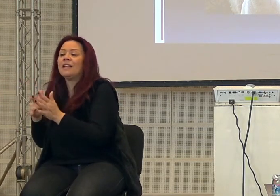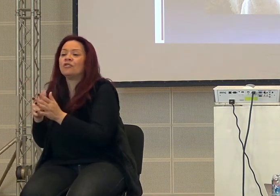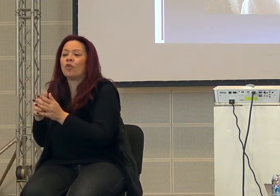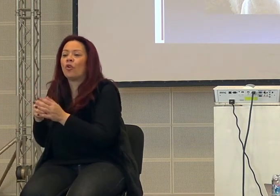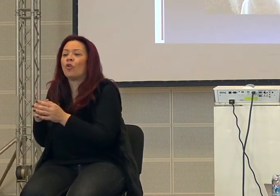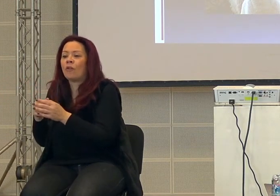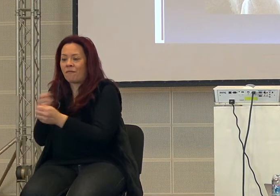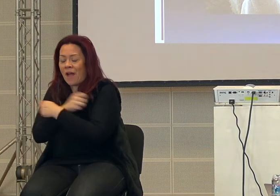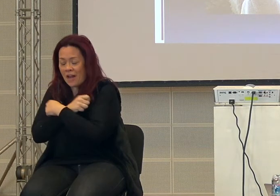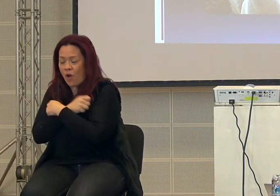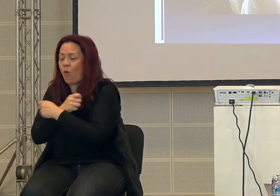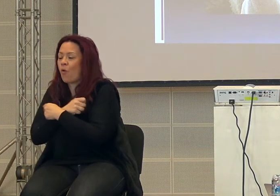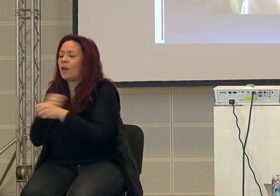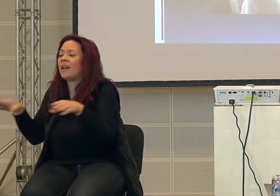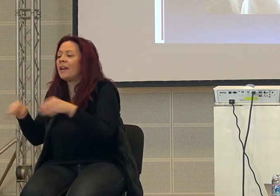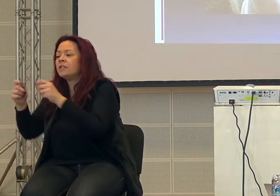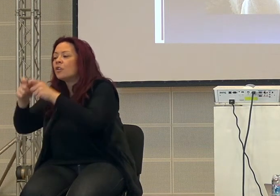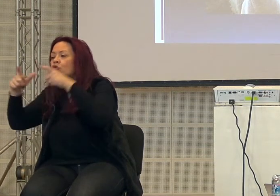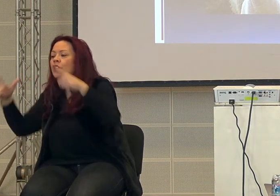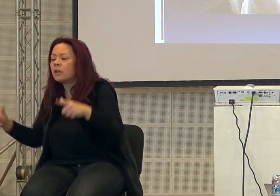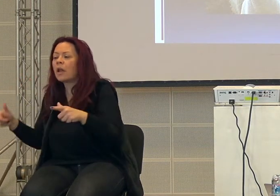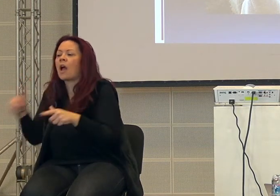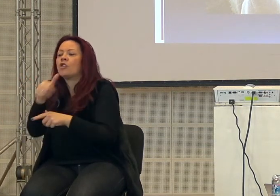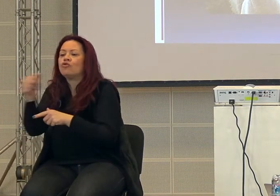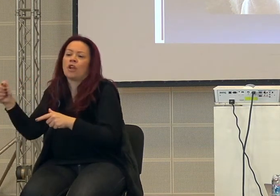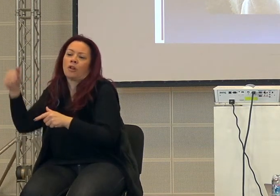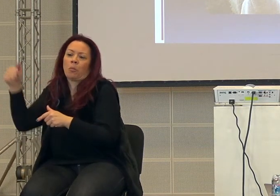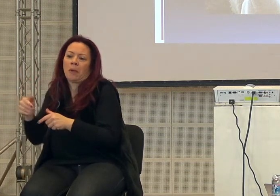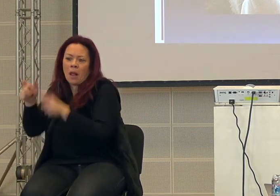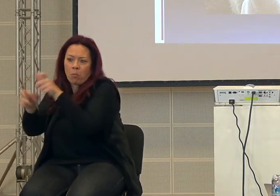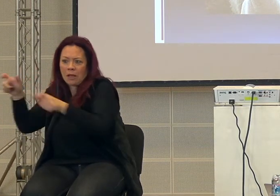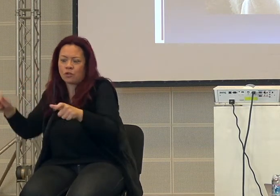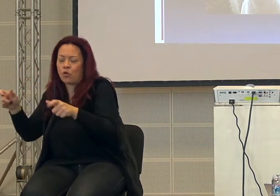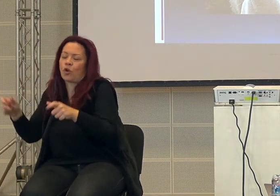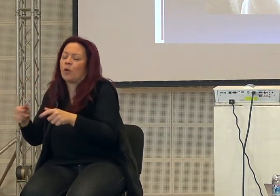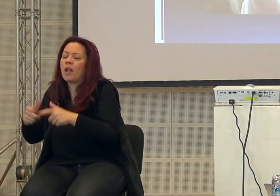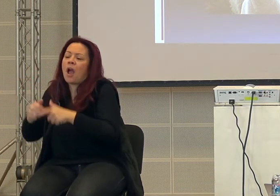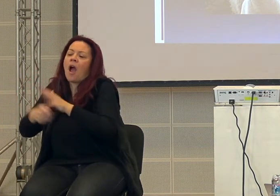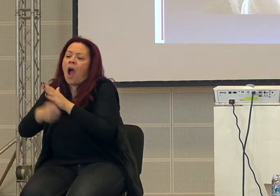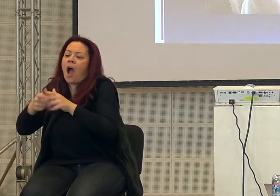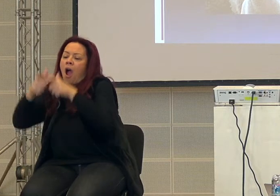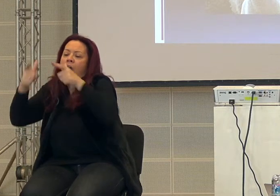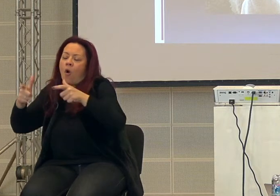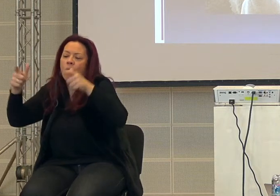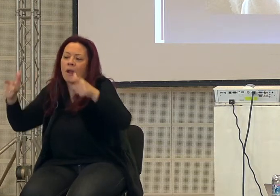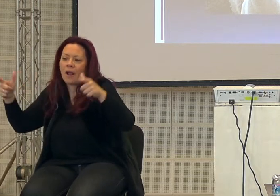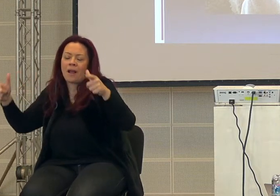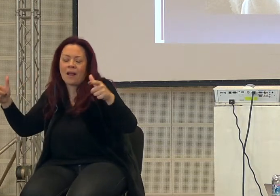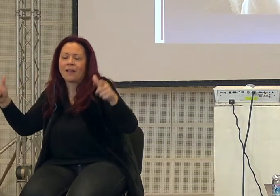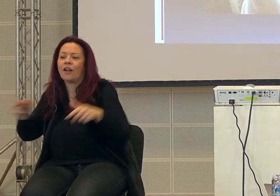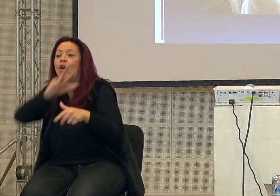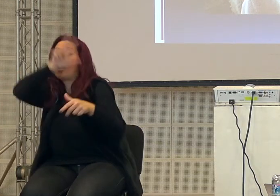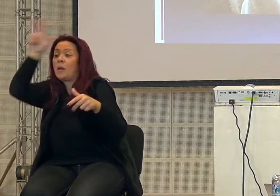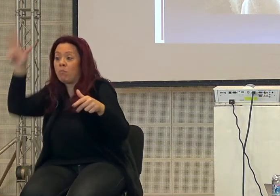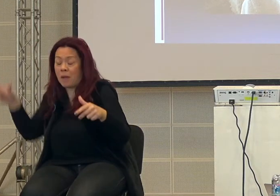cominciano a centinaia di migliaia, poi via, poi ci sono altri imperi, grandi imperi,